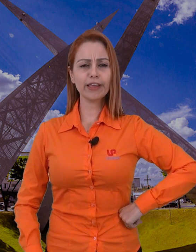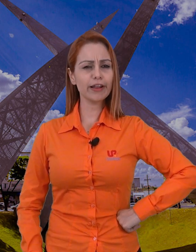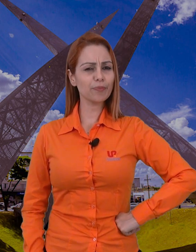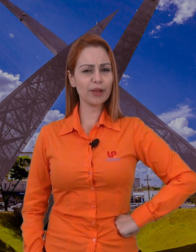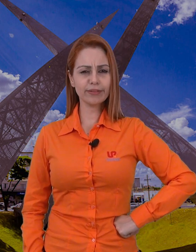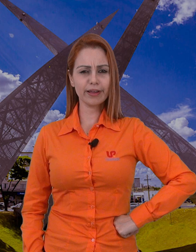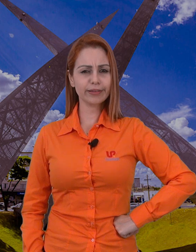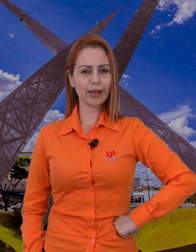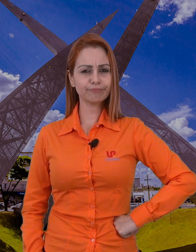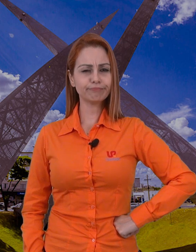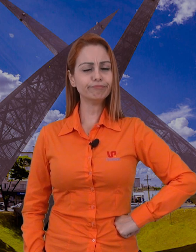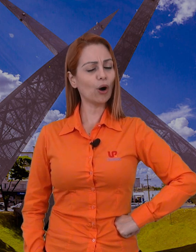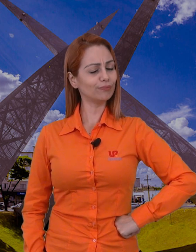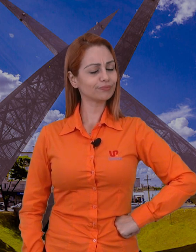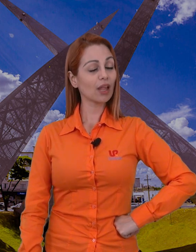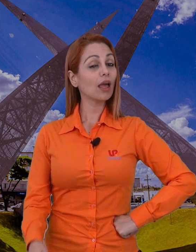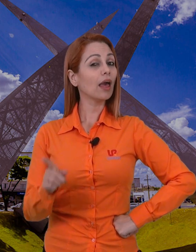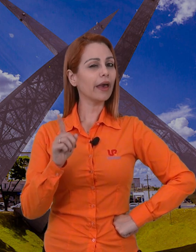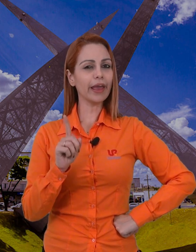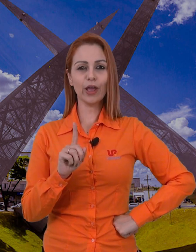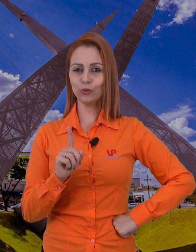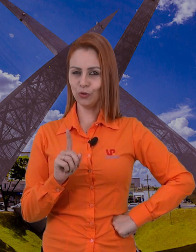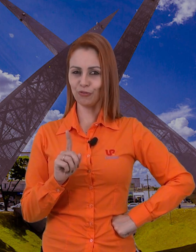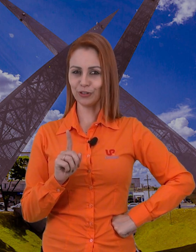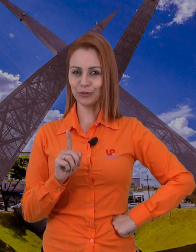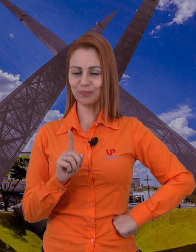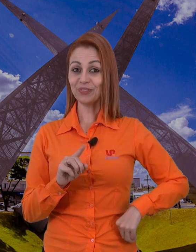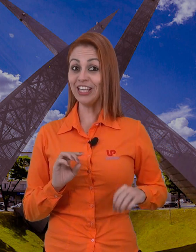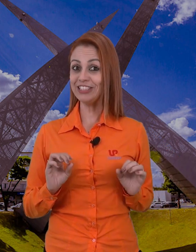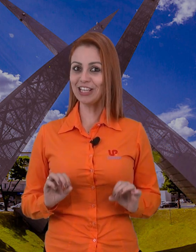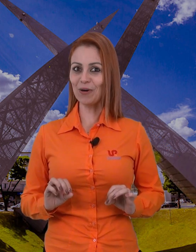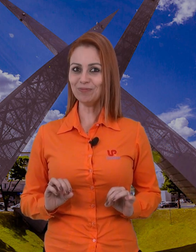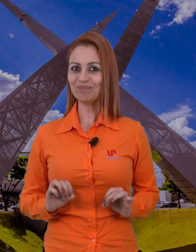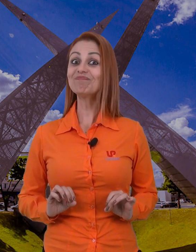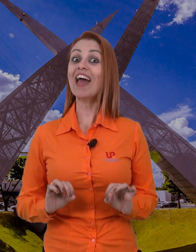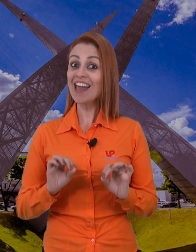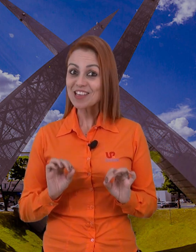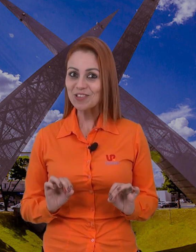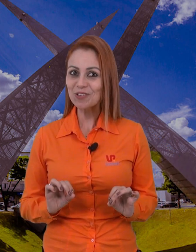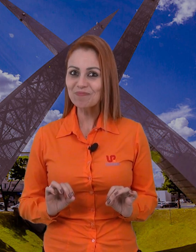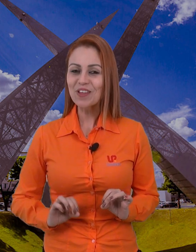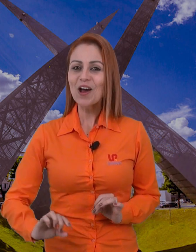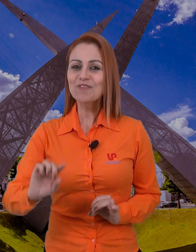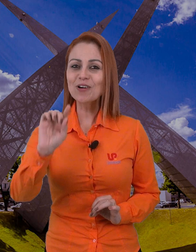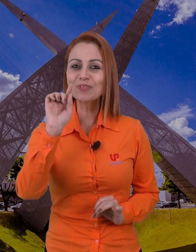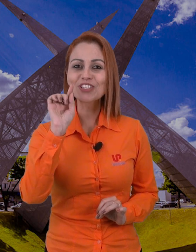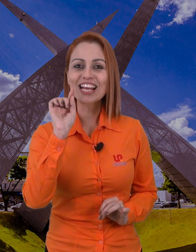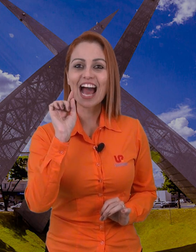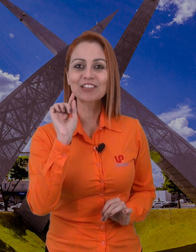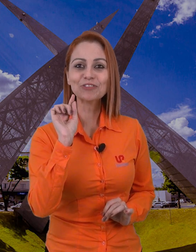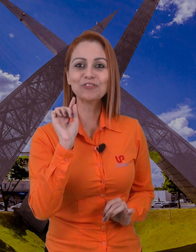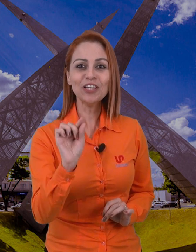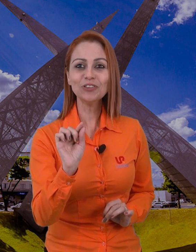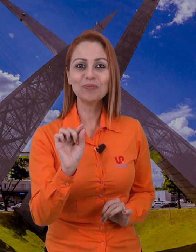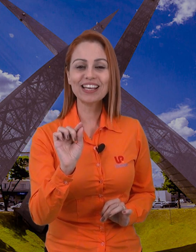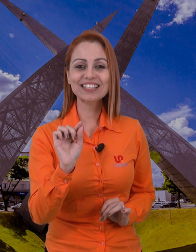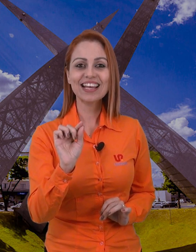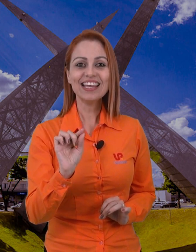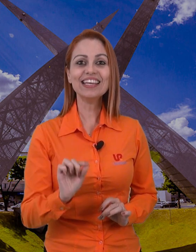querer perder, né? Bom, eu duvido. Então, é isso. Vamos chegar no fim do mês e